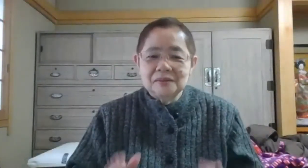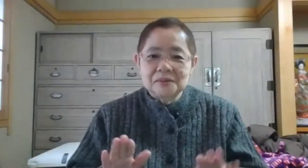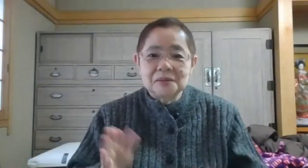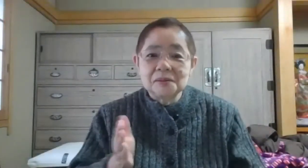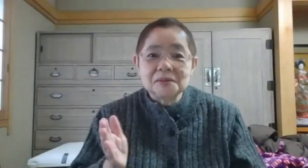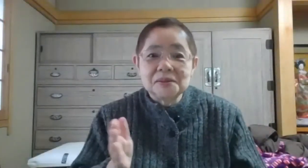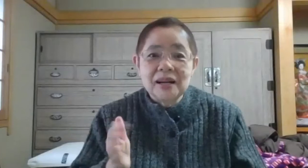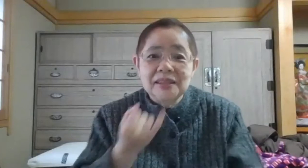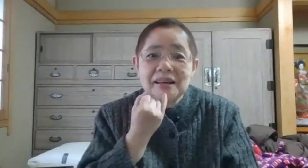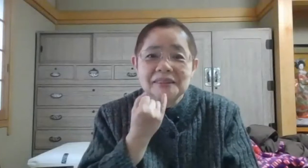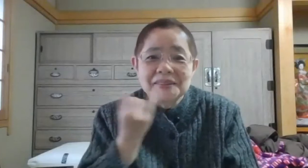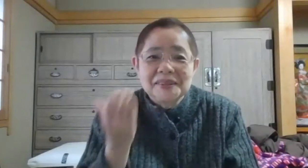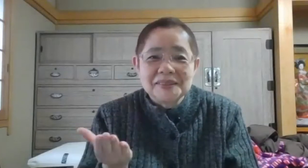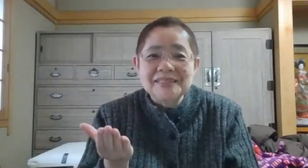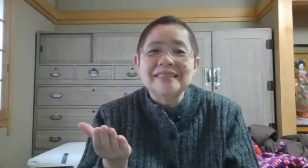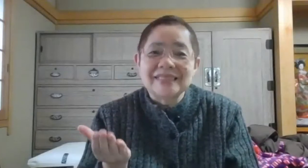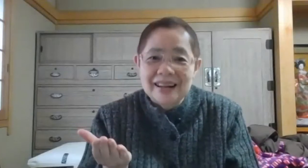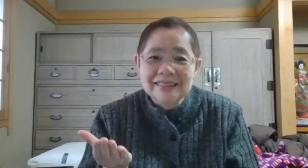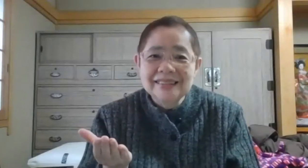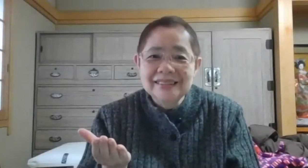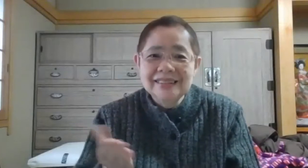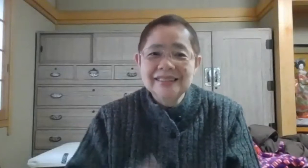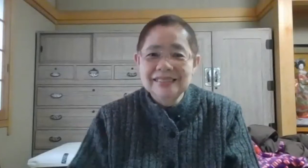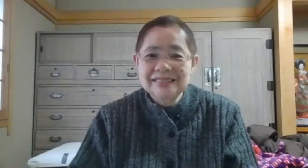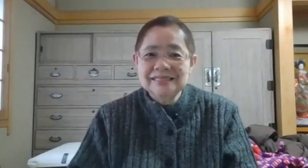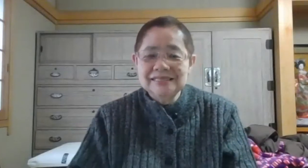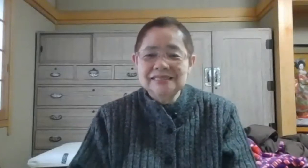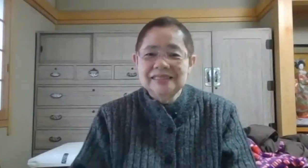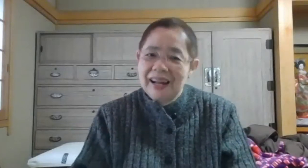このぐらいで言うよろしいですかお願いしますはい